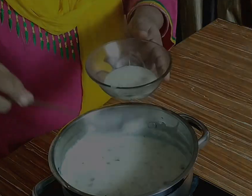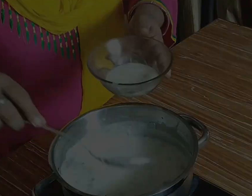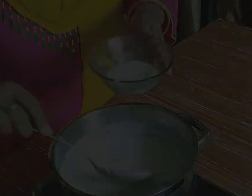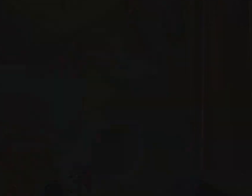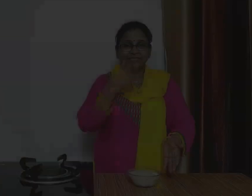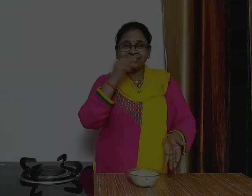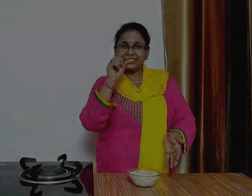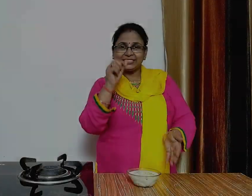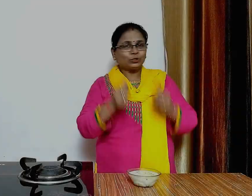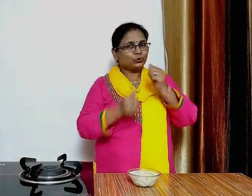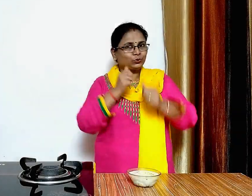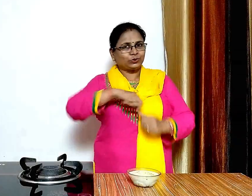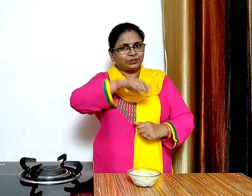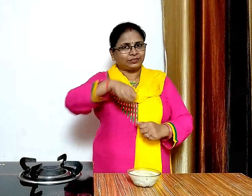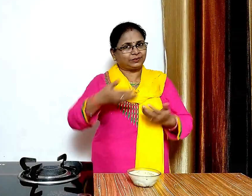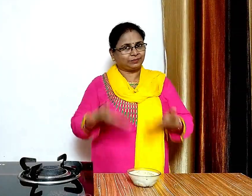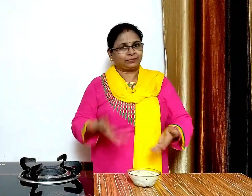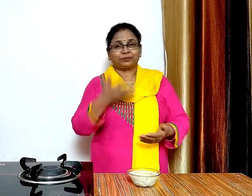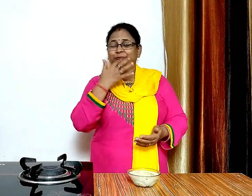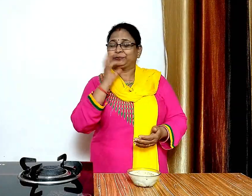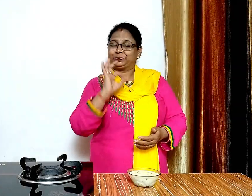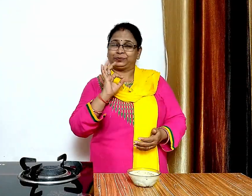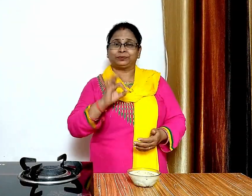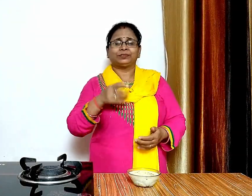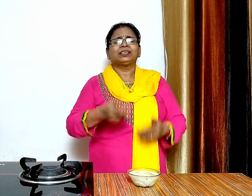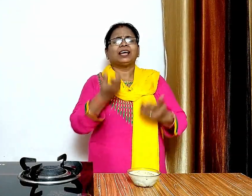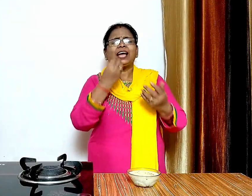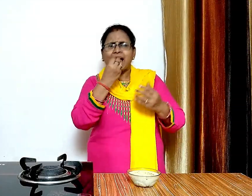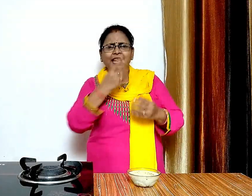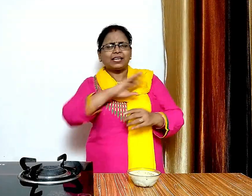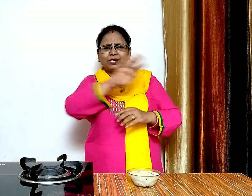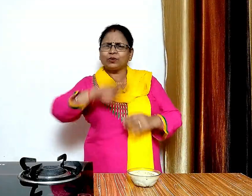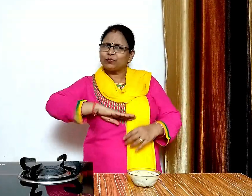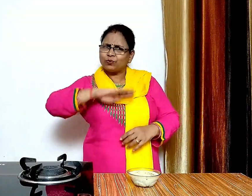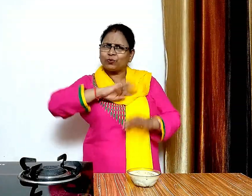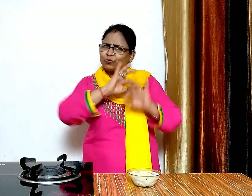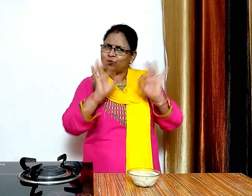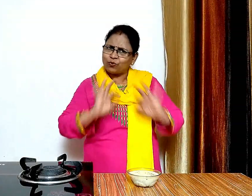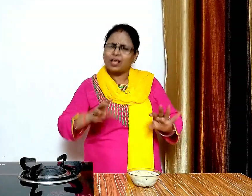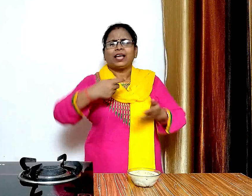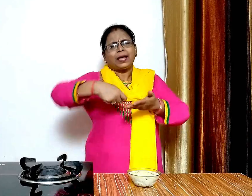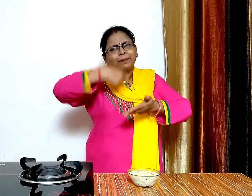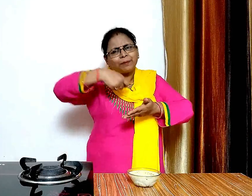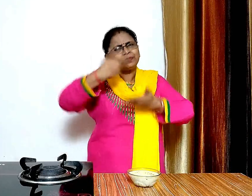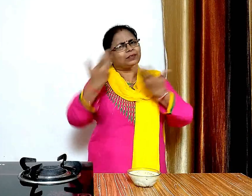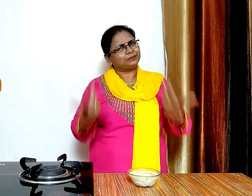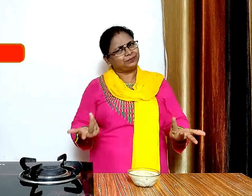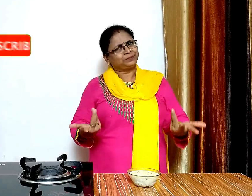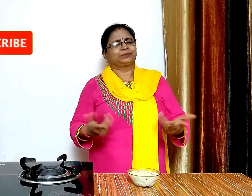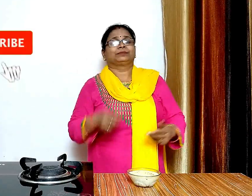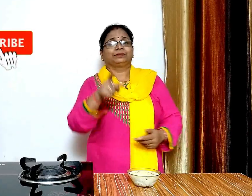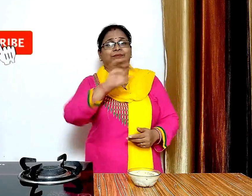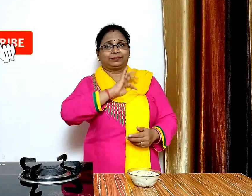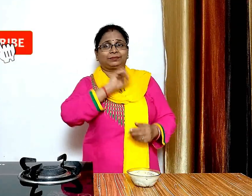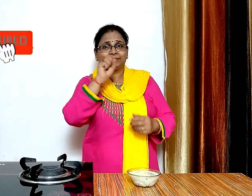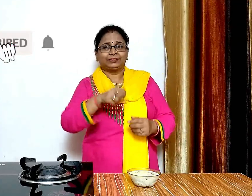साबूताने की खीर बन गज तयार है ये खाने में बहुती स्वातिष्ट होती है आप इसे एज़ा स्वीट इंजॉय कर सकते हैं अगर आपको मेरे वीडियो